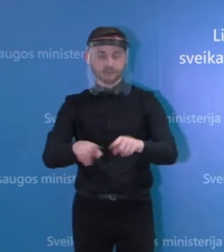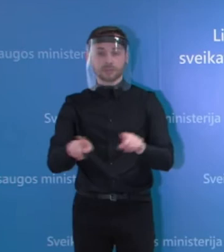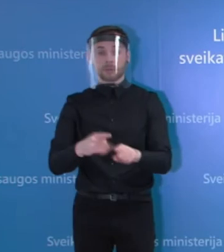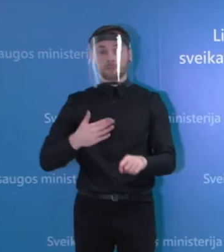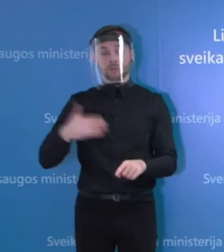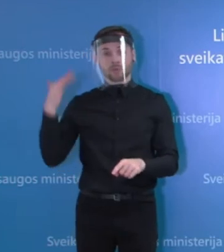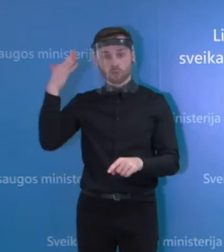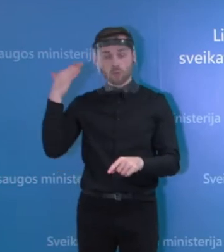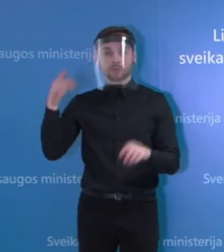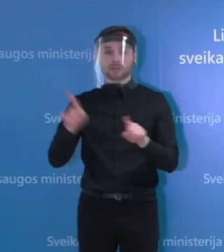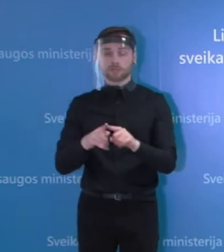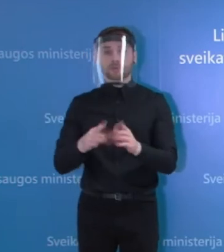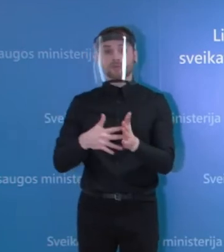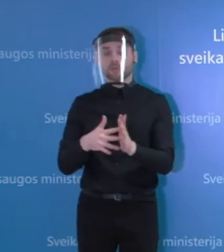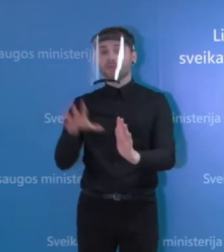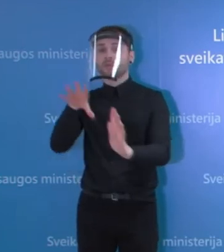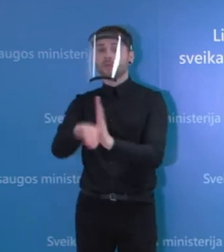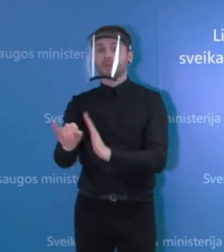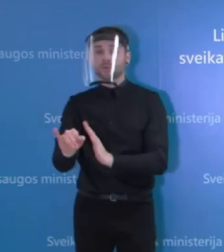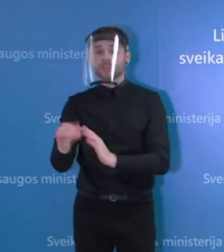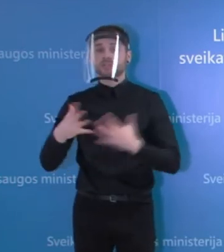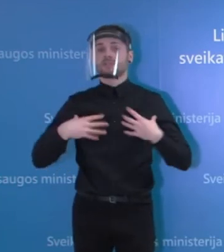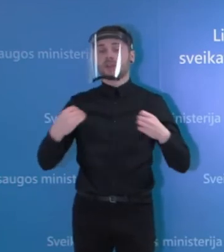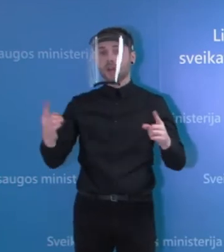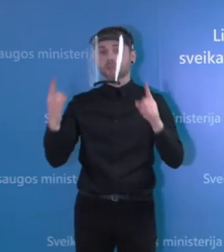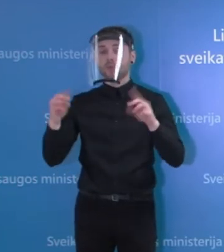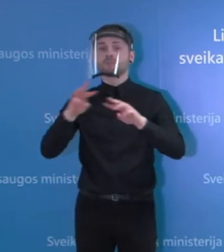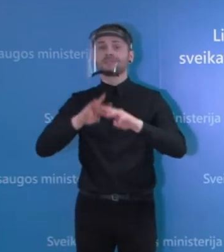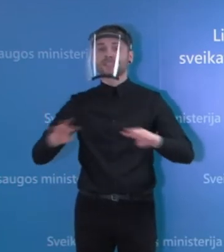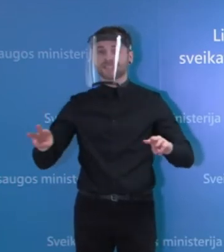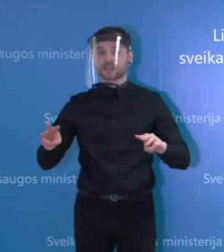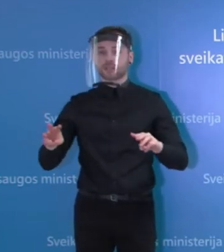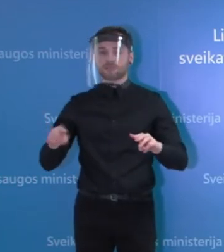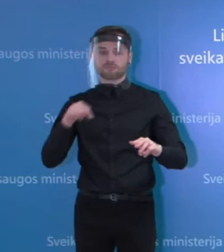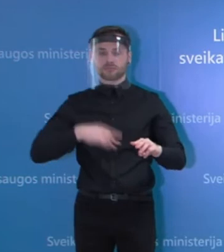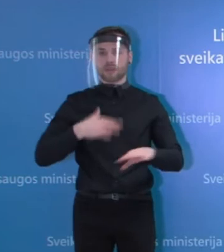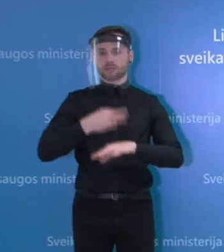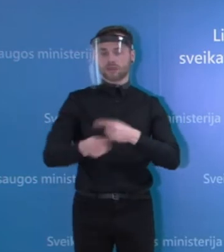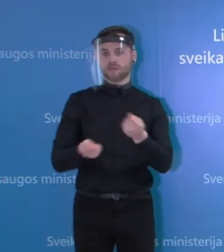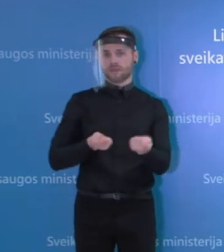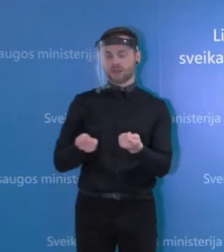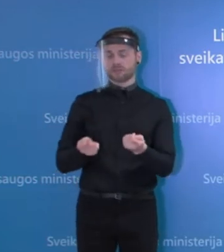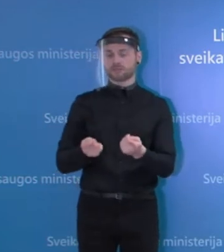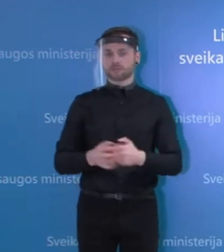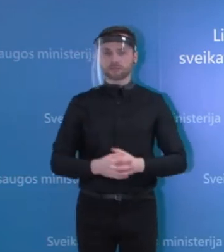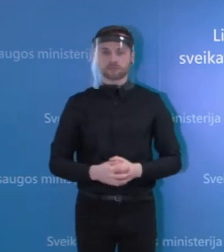jinai ir turėtų būti Seikatos apsaugos ministerijos valdymo laukia ir pavaldume.